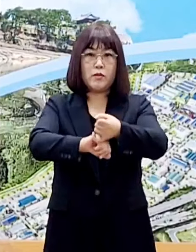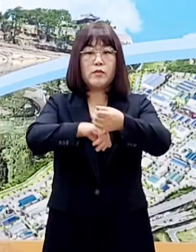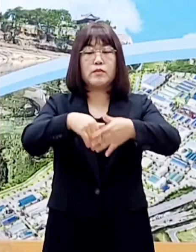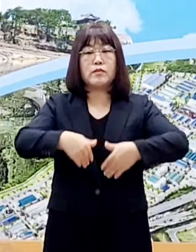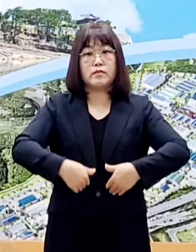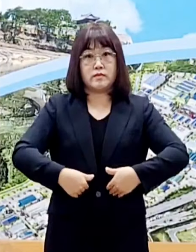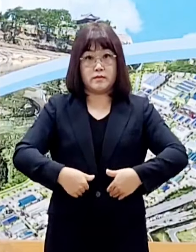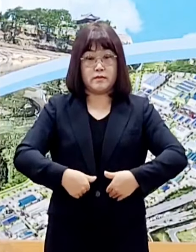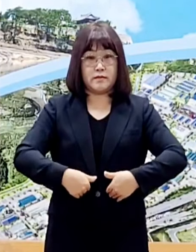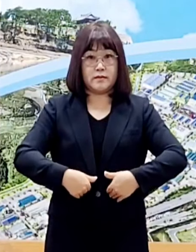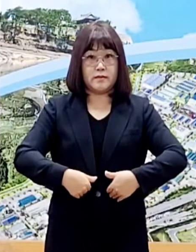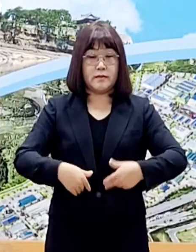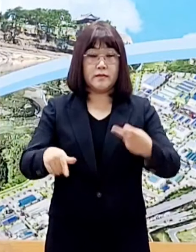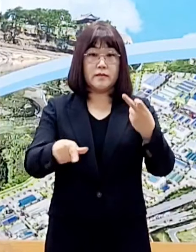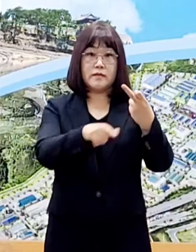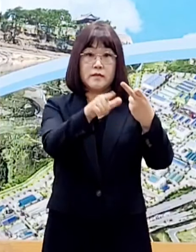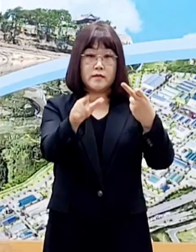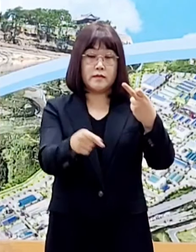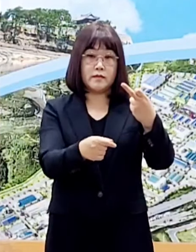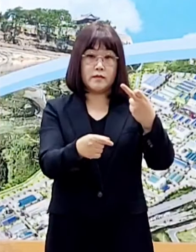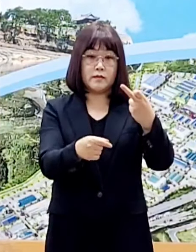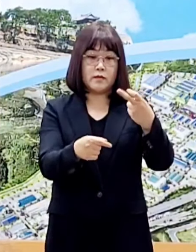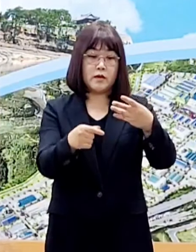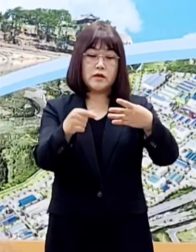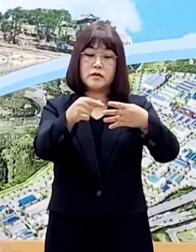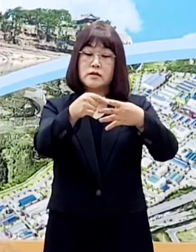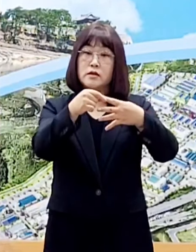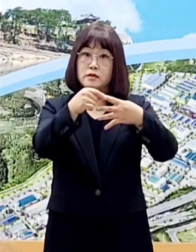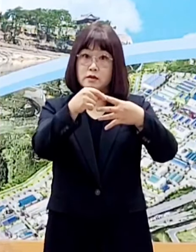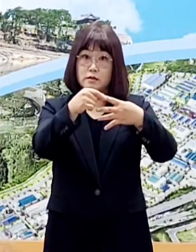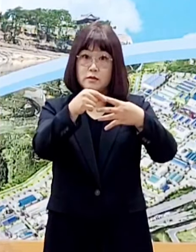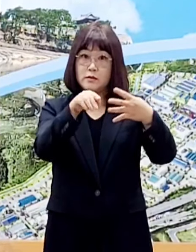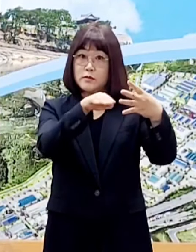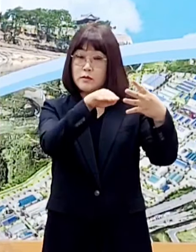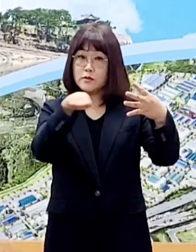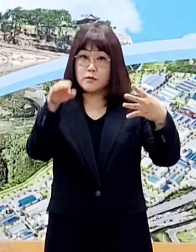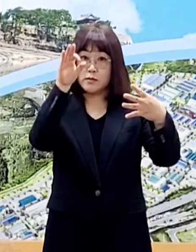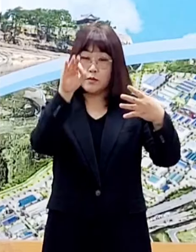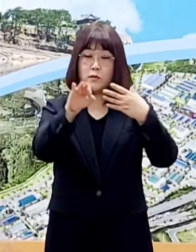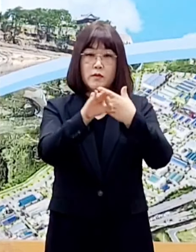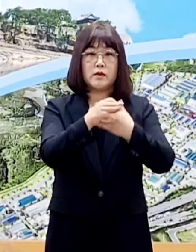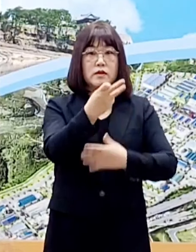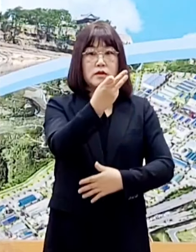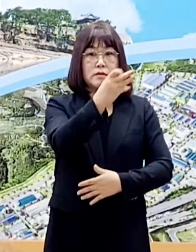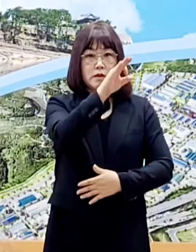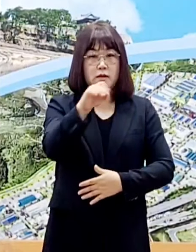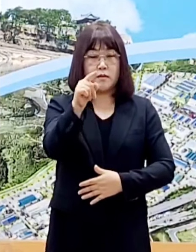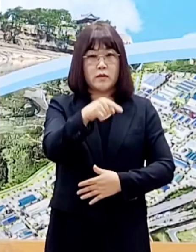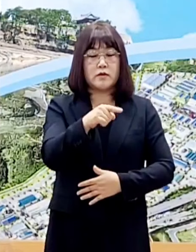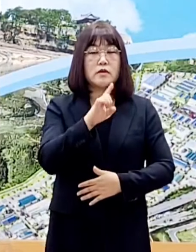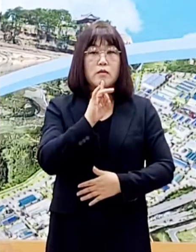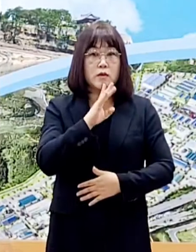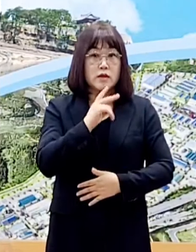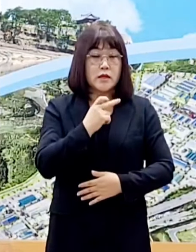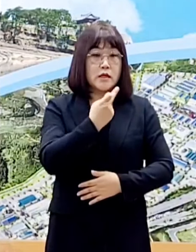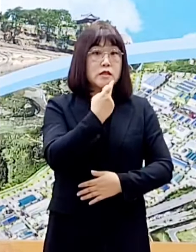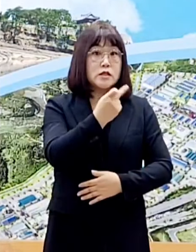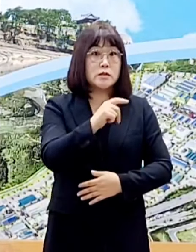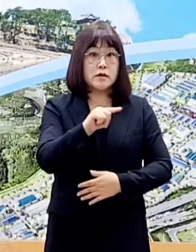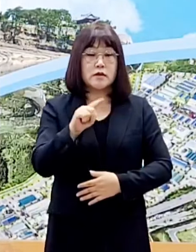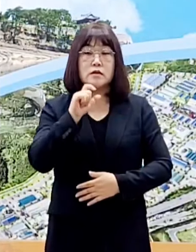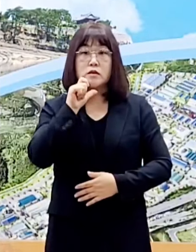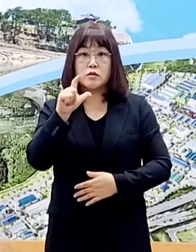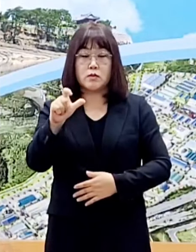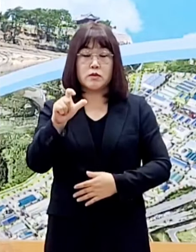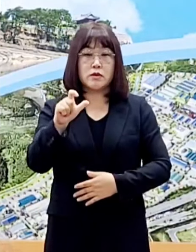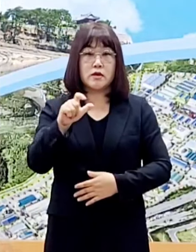12월 1주차 기준으로 접종률이 13%에 불과한 12세에서 15세